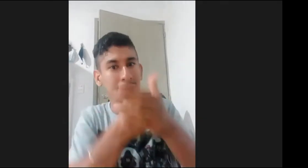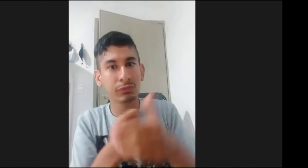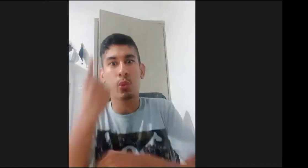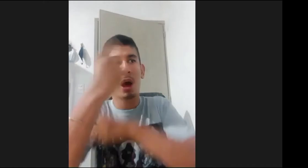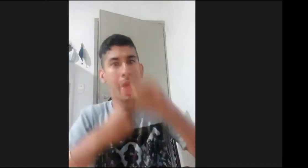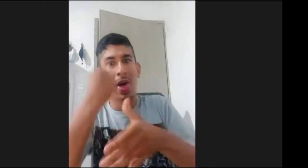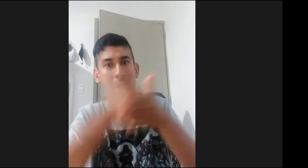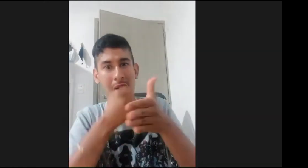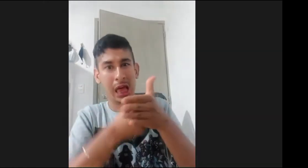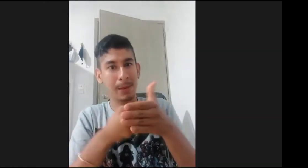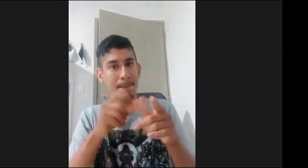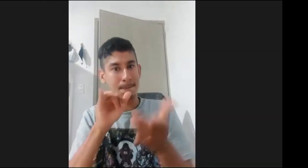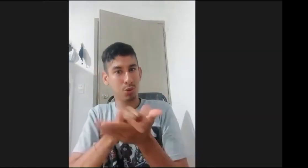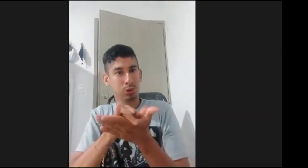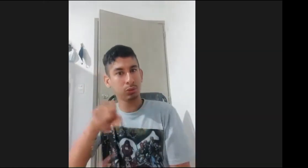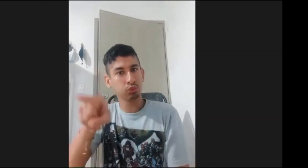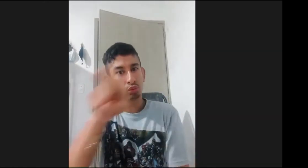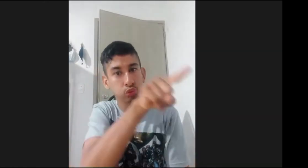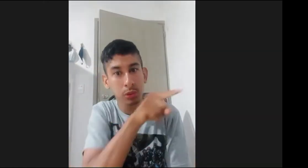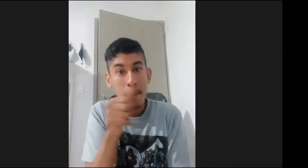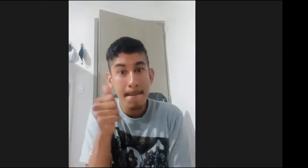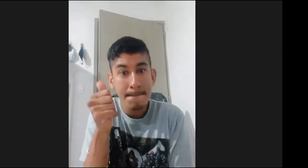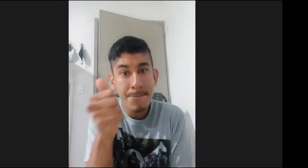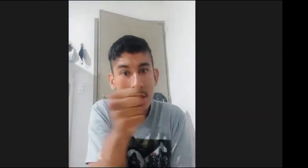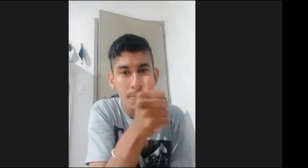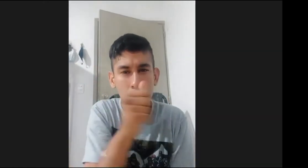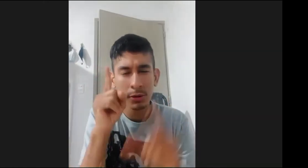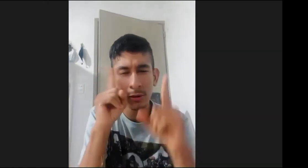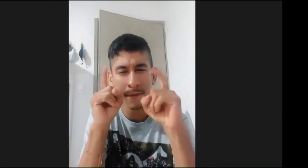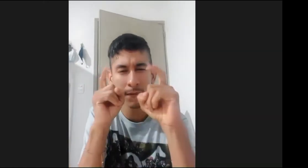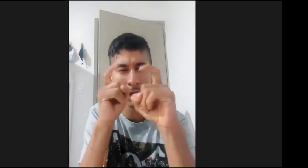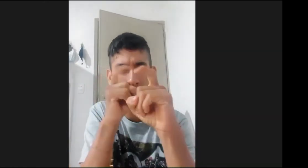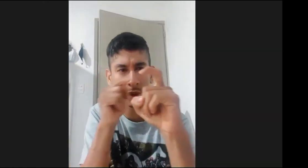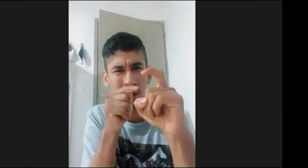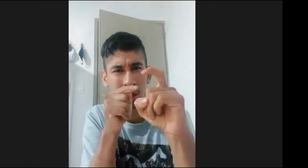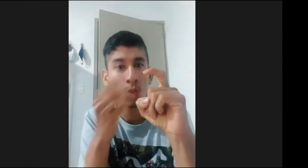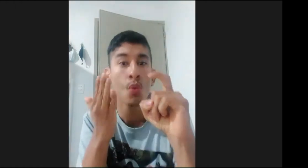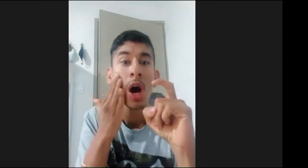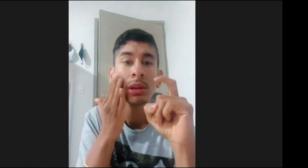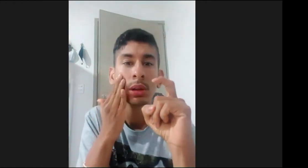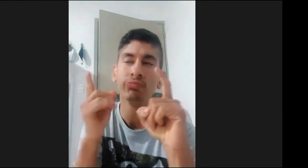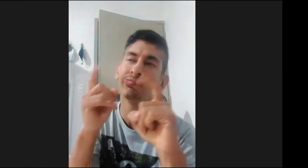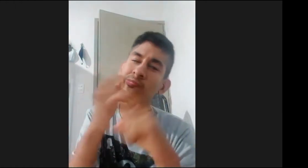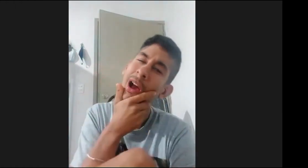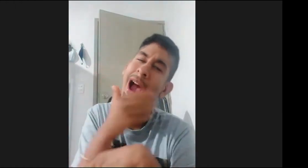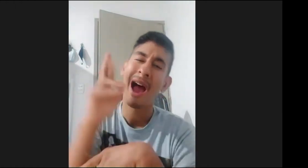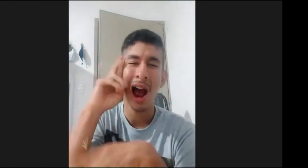que luchar perseverar muchísimo para poder alcanzar esto y ustedes mismos pueden observar